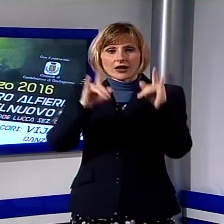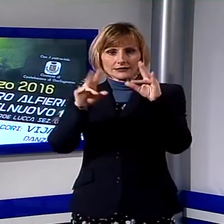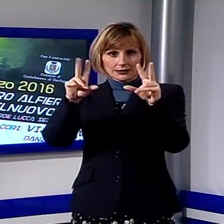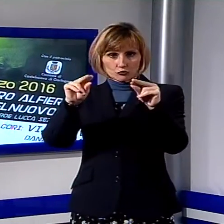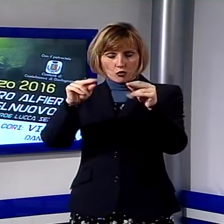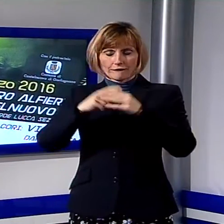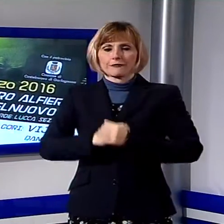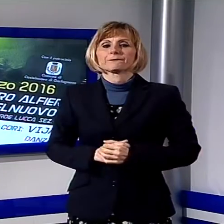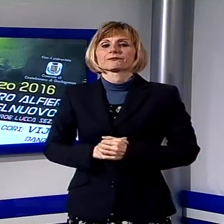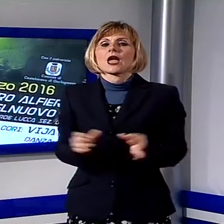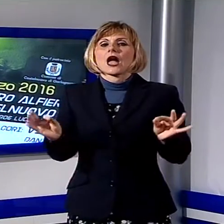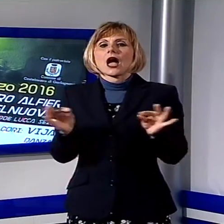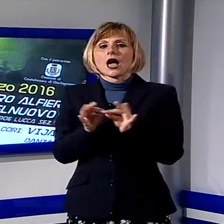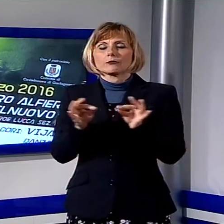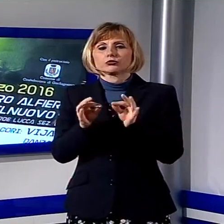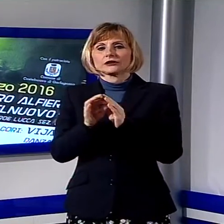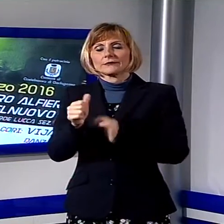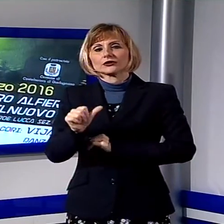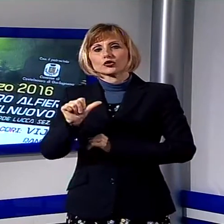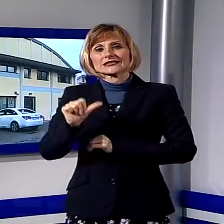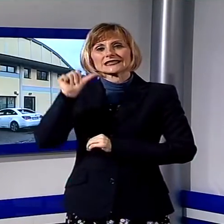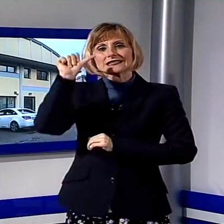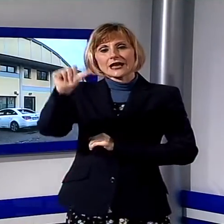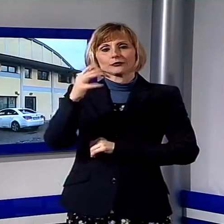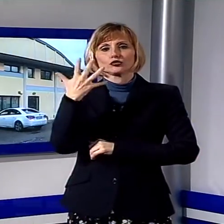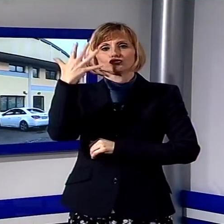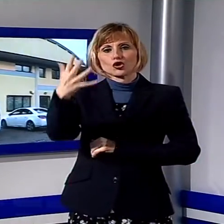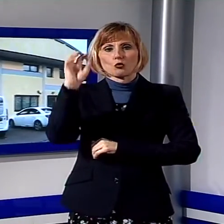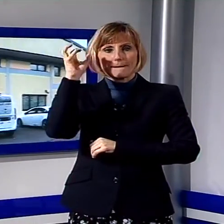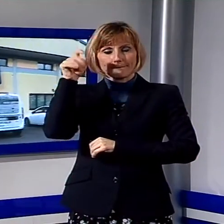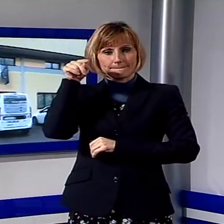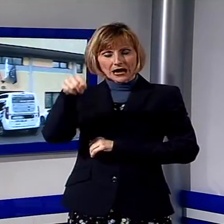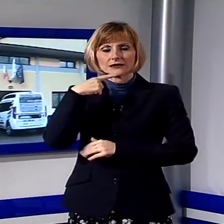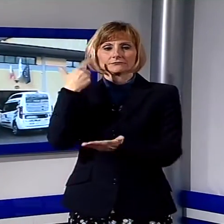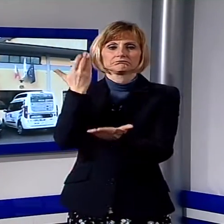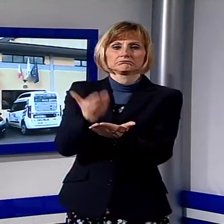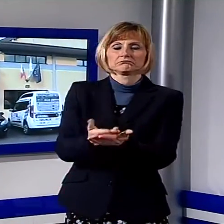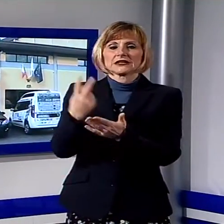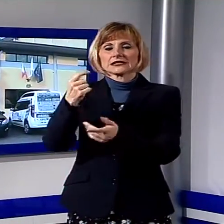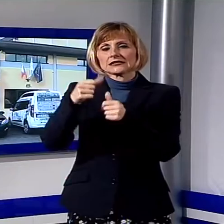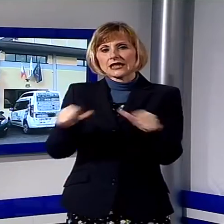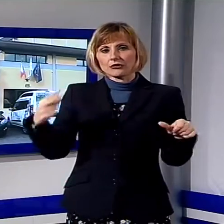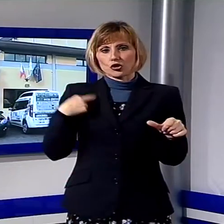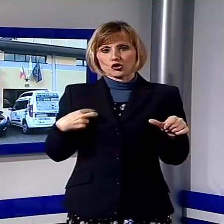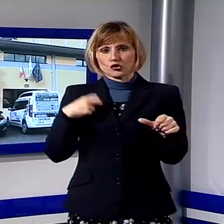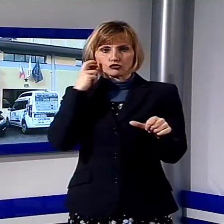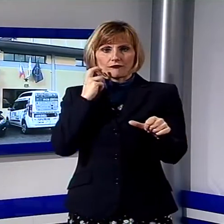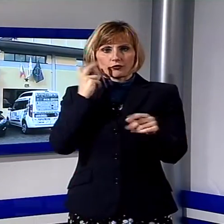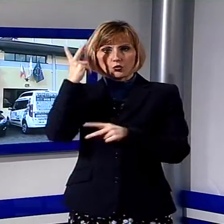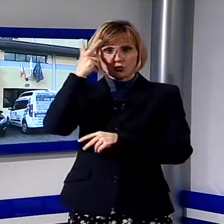L'appuntamento in programma per sabato 5 marzo è stato presentato alla sede della Croce Verde di Lucca, promotrice dell'iniziativa, alla